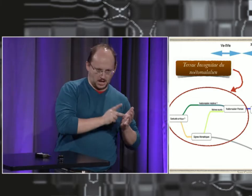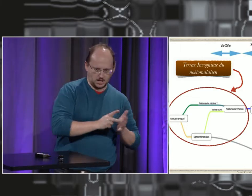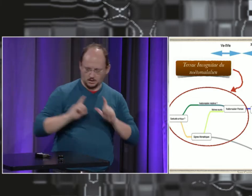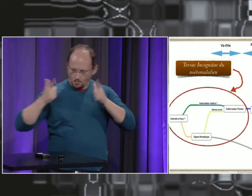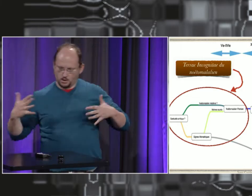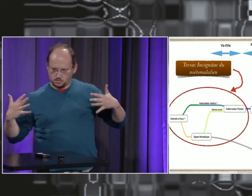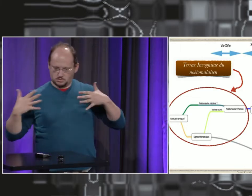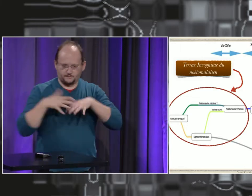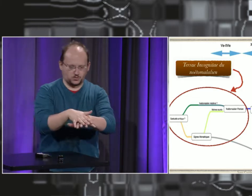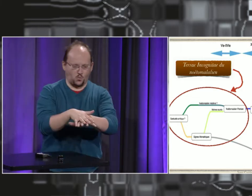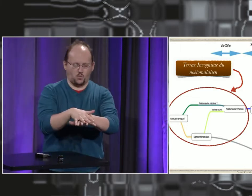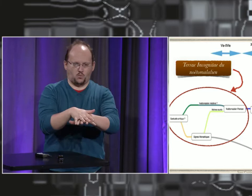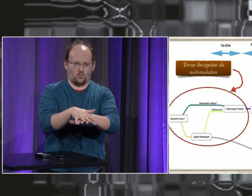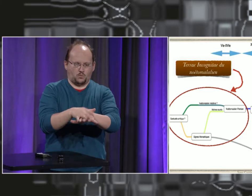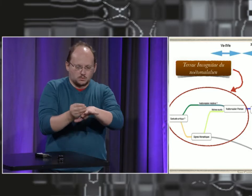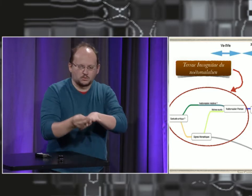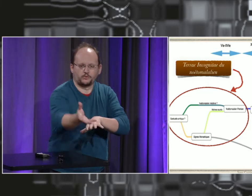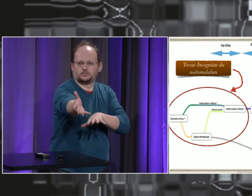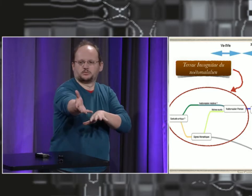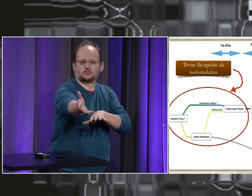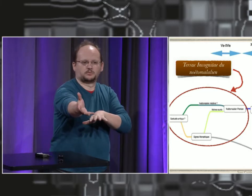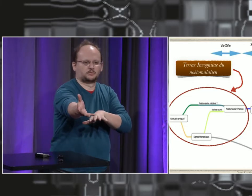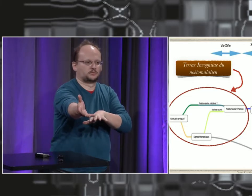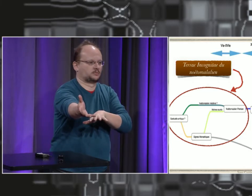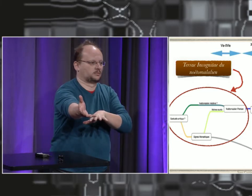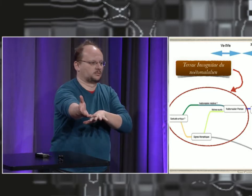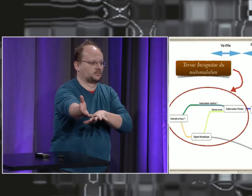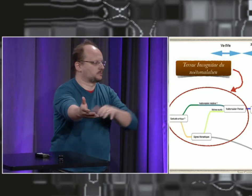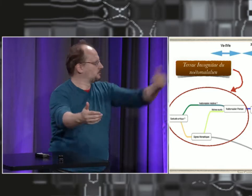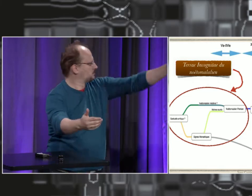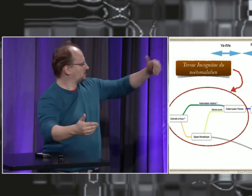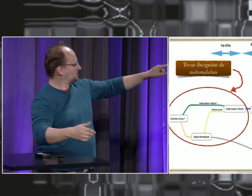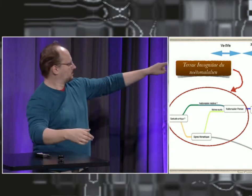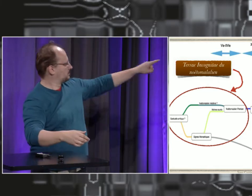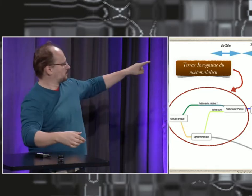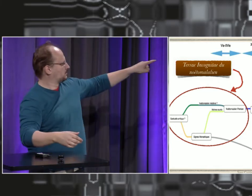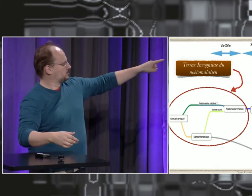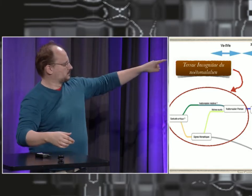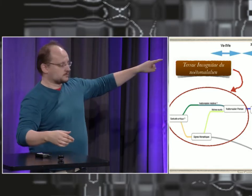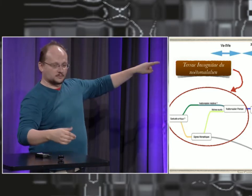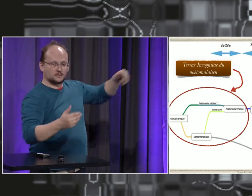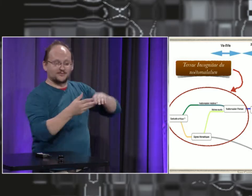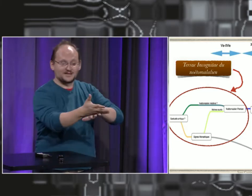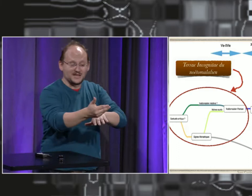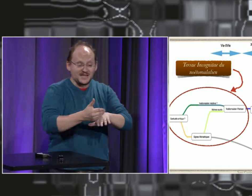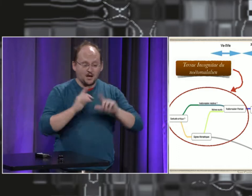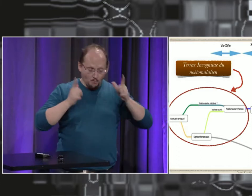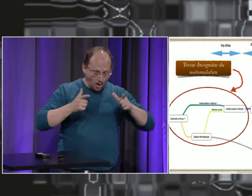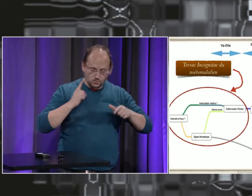Parce qu'on a des sourds à Paris qui signent, on a les signes monastiques, et tout cela va faire émerger toutes ces langues des signes qui sont à votre droite.